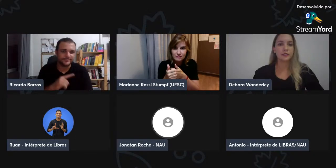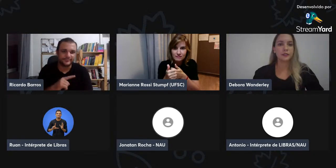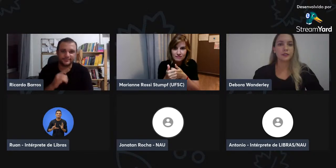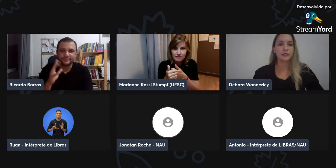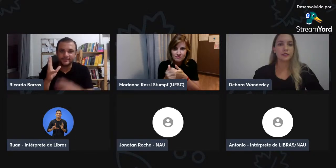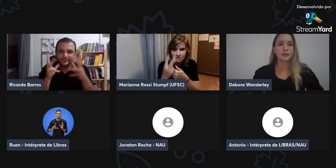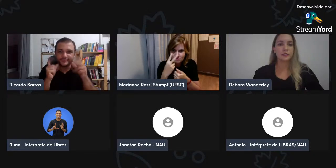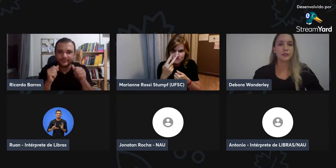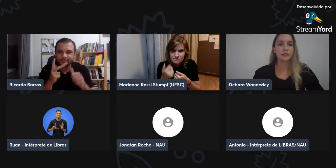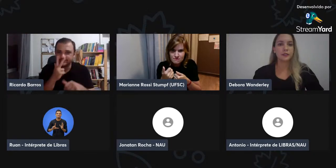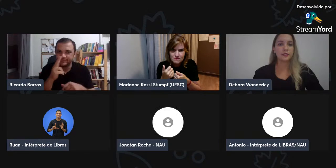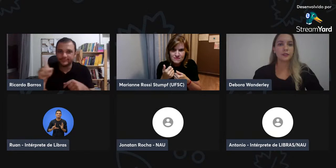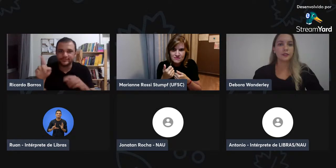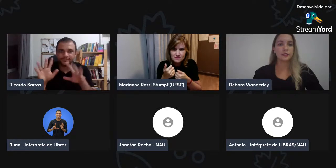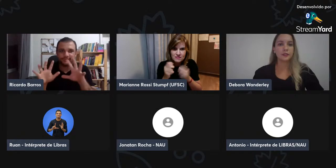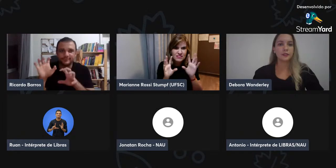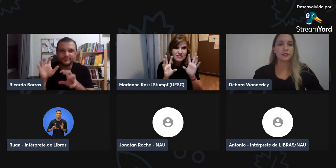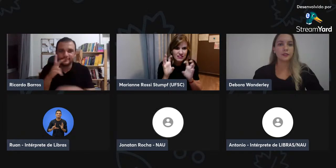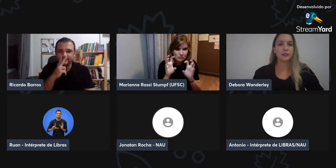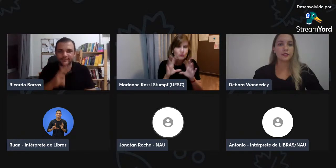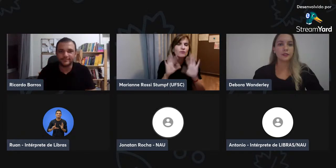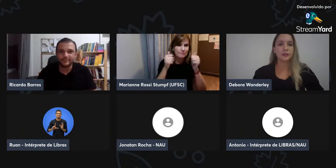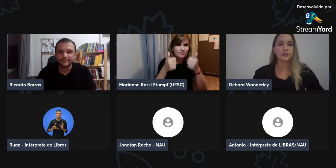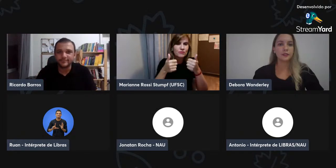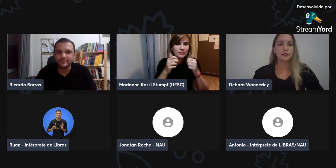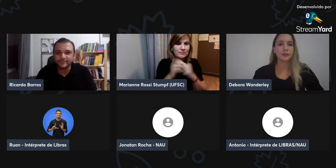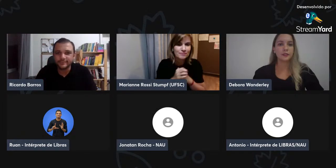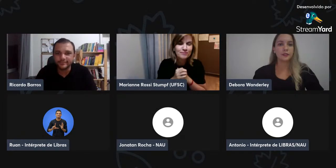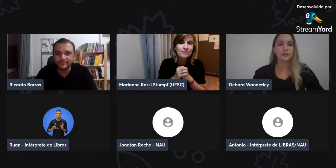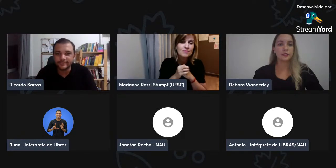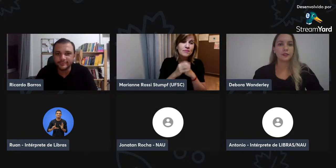Débora, quer complementar? Está me vendo?